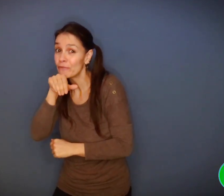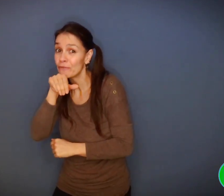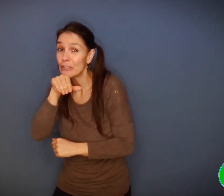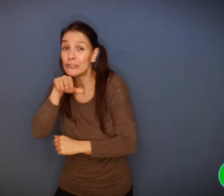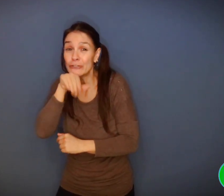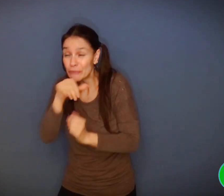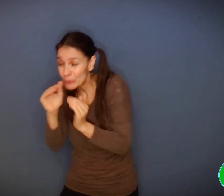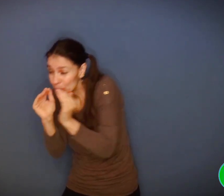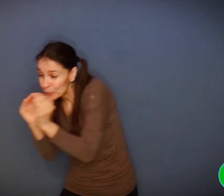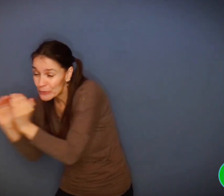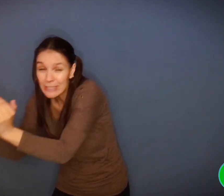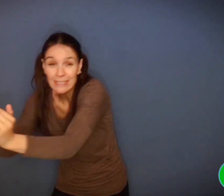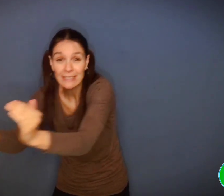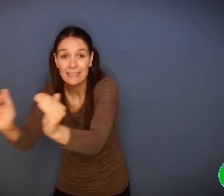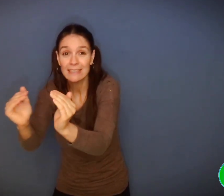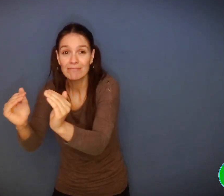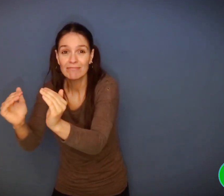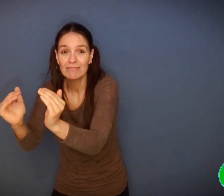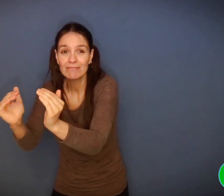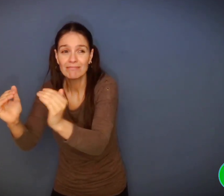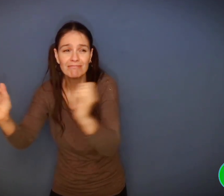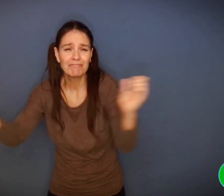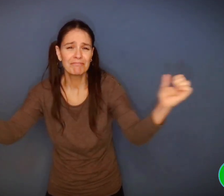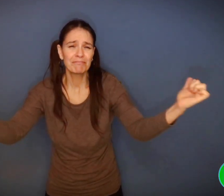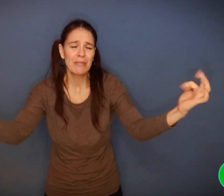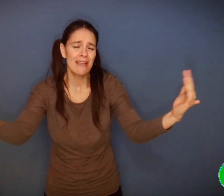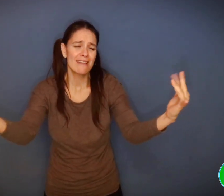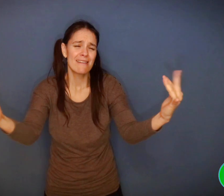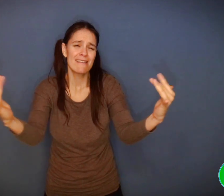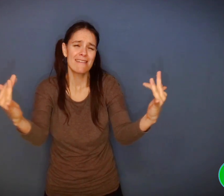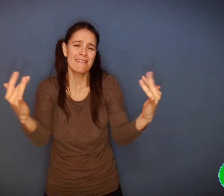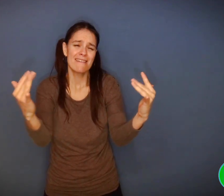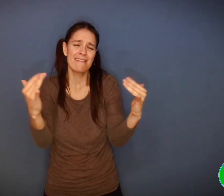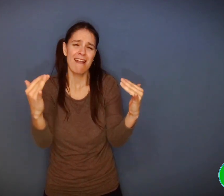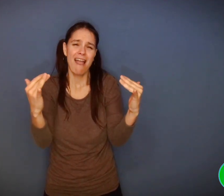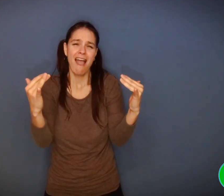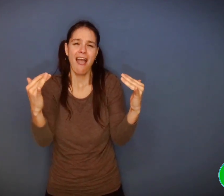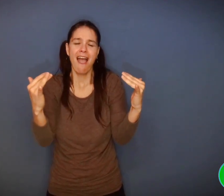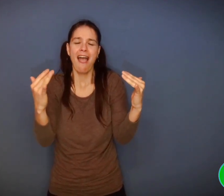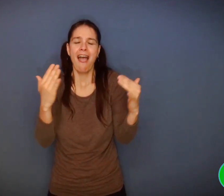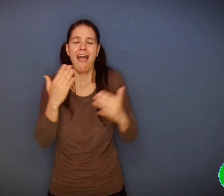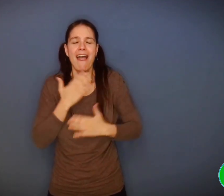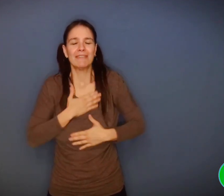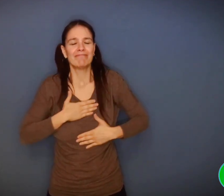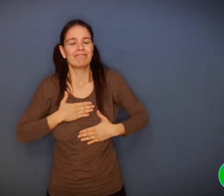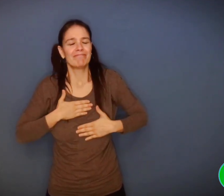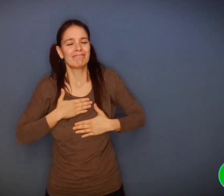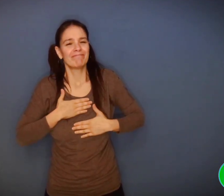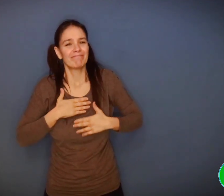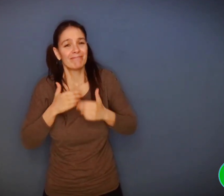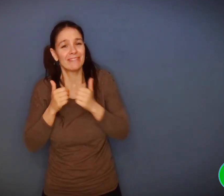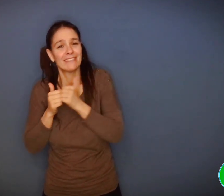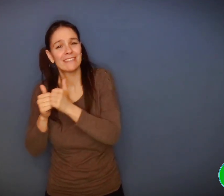chèvres et chevraux sont invités à déguster les beaux légumes